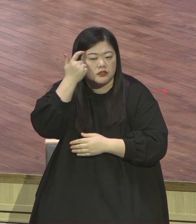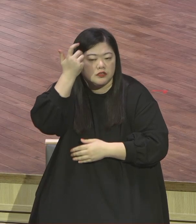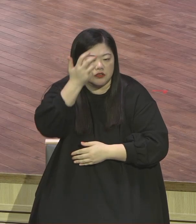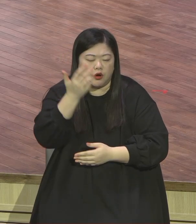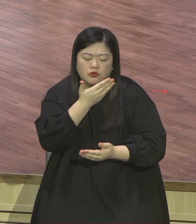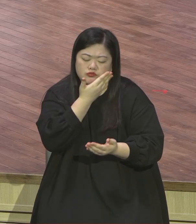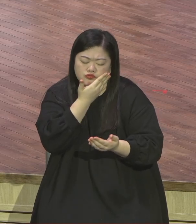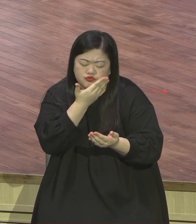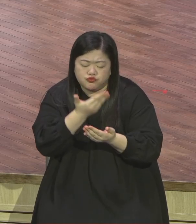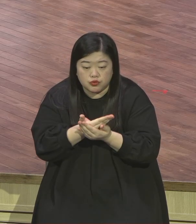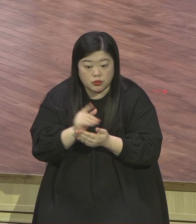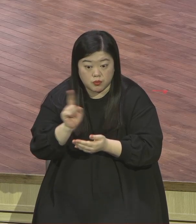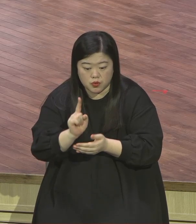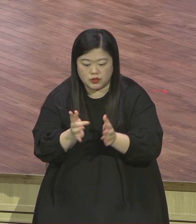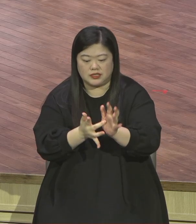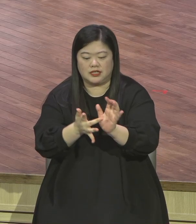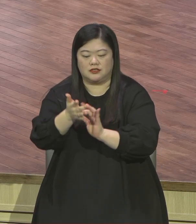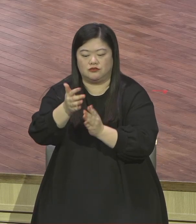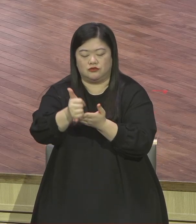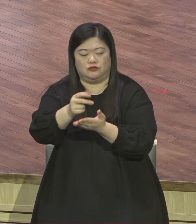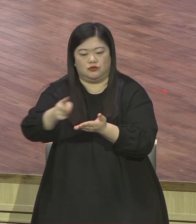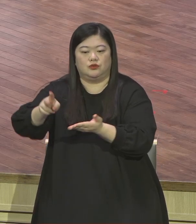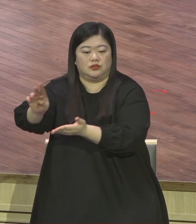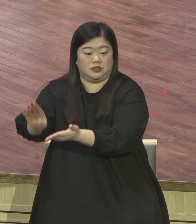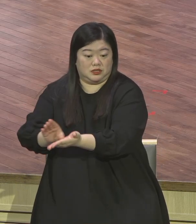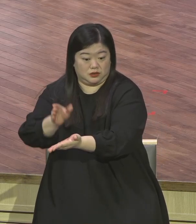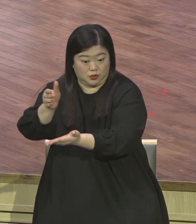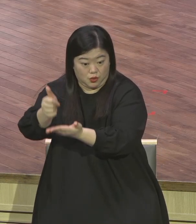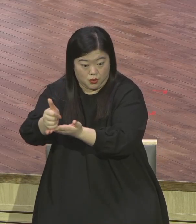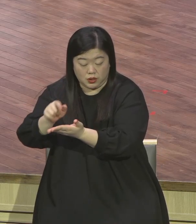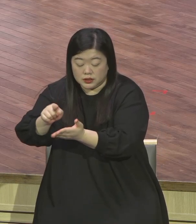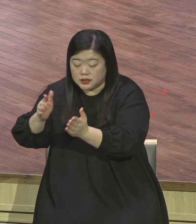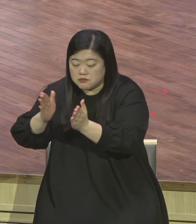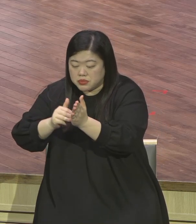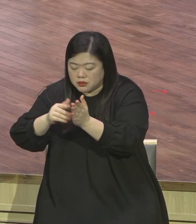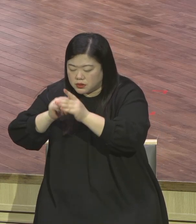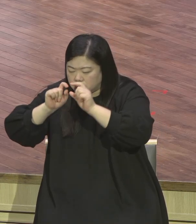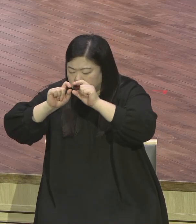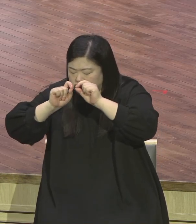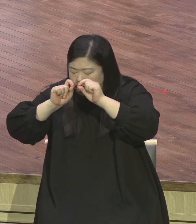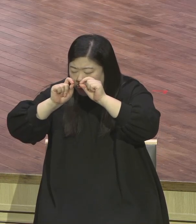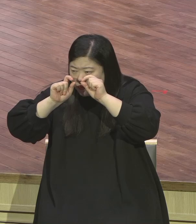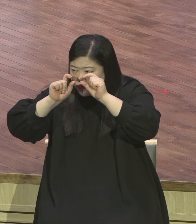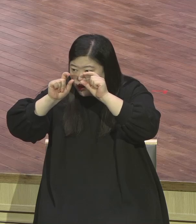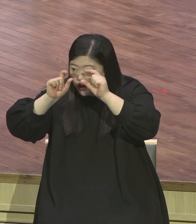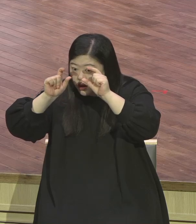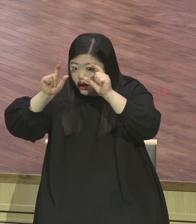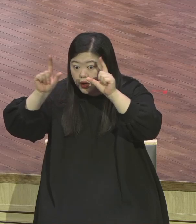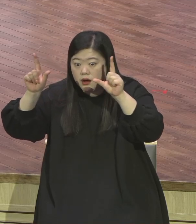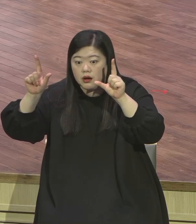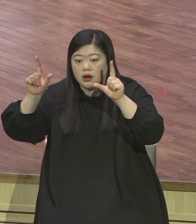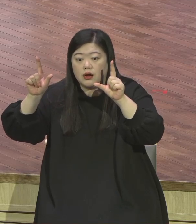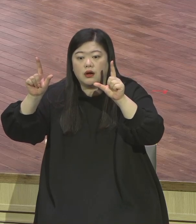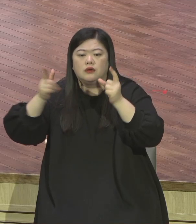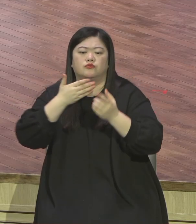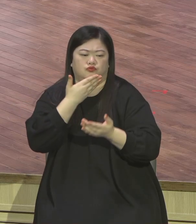예수 그리스도에 대해서 알아가는 것 자세가 중요해요 내가 예수